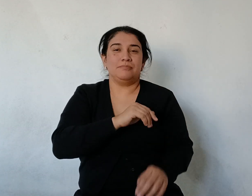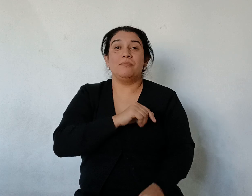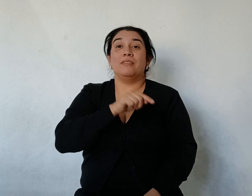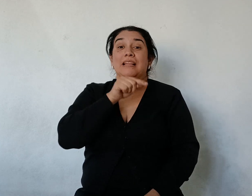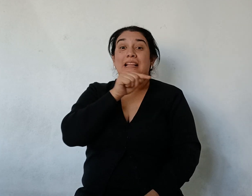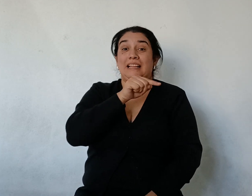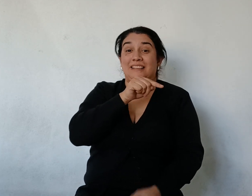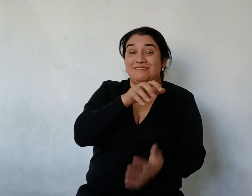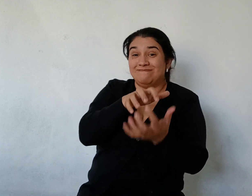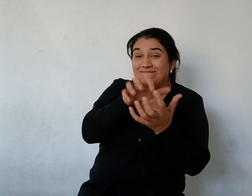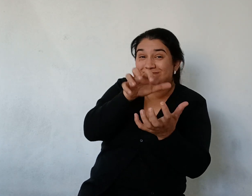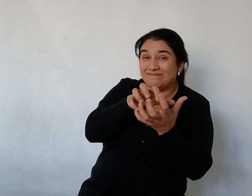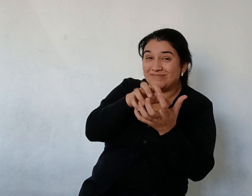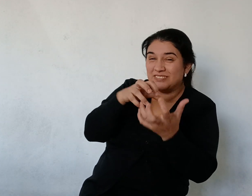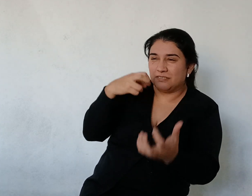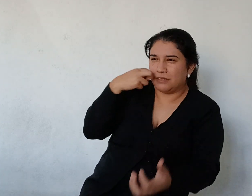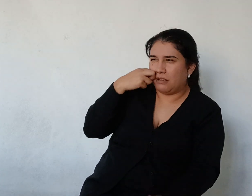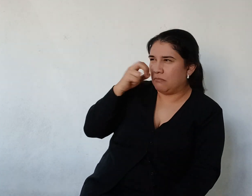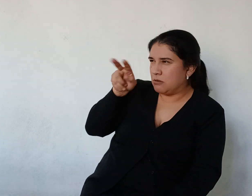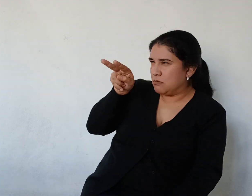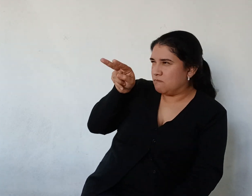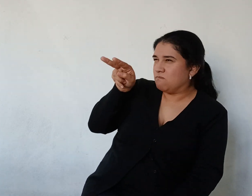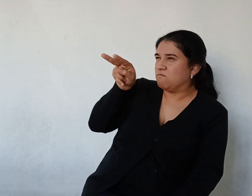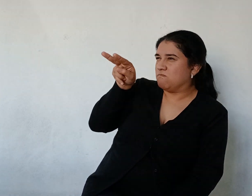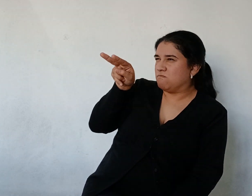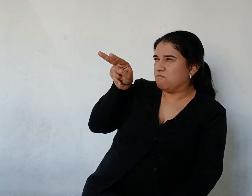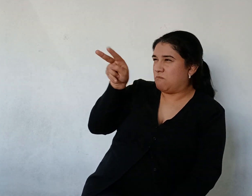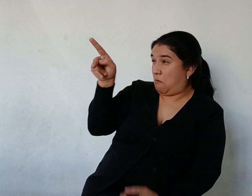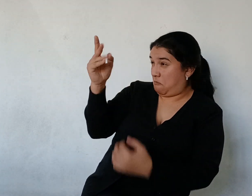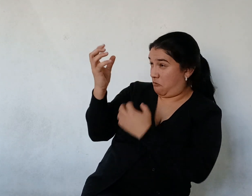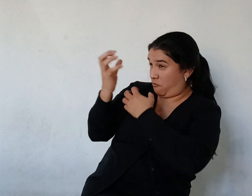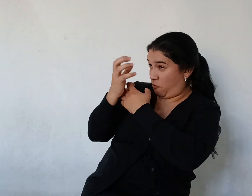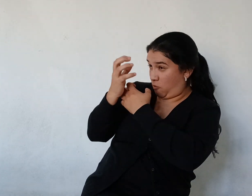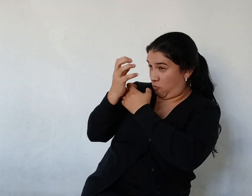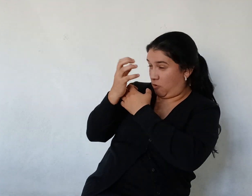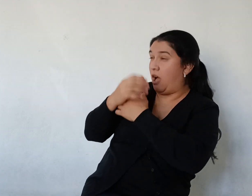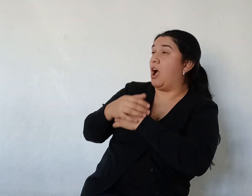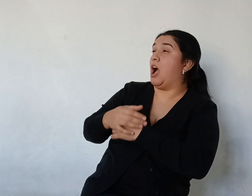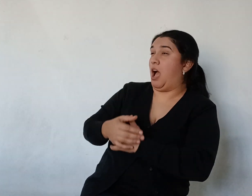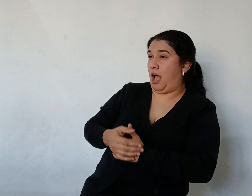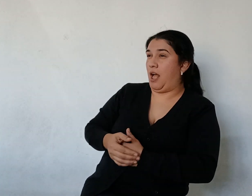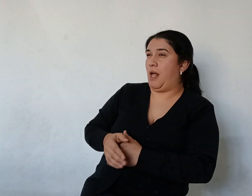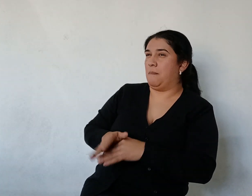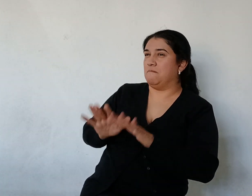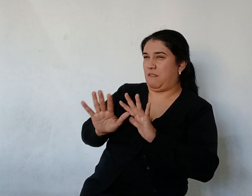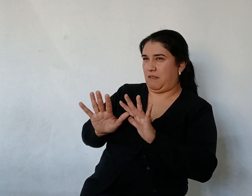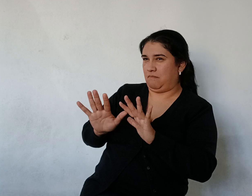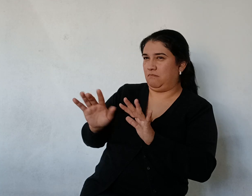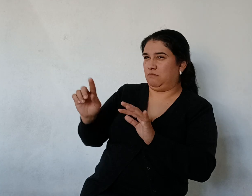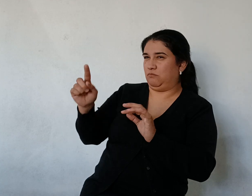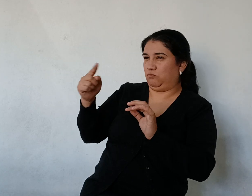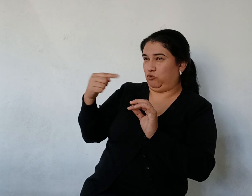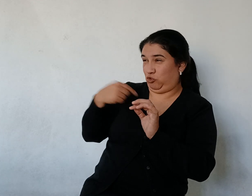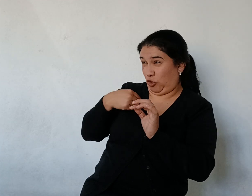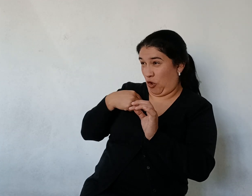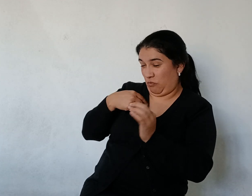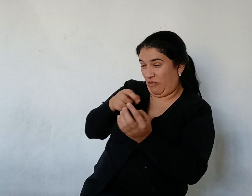oficial Hablaba de él Y se burlaba Le dijo Es cierto Que no me quedan Sino pocos dientes